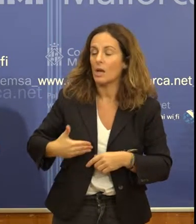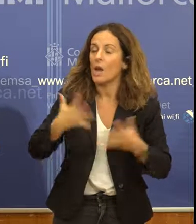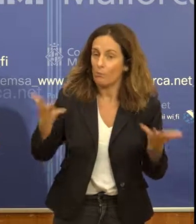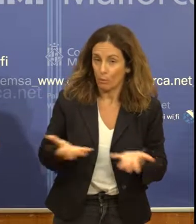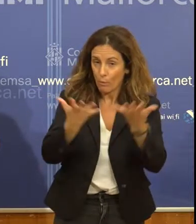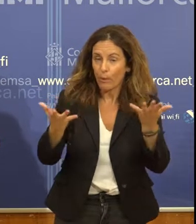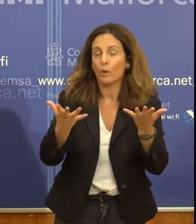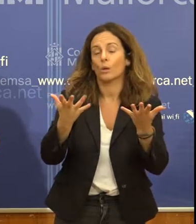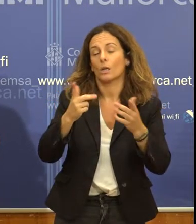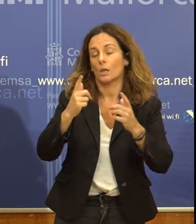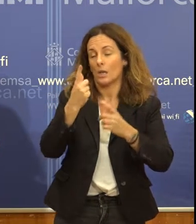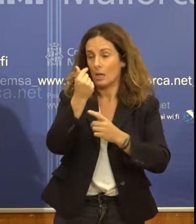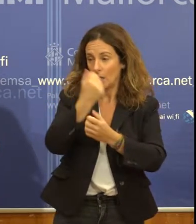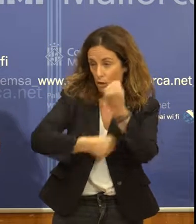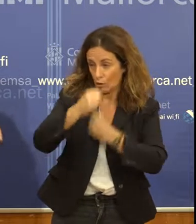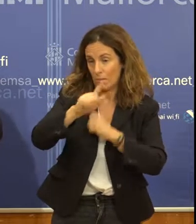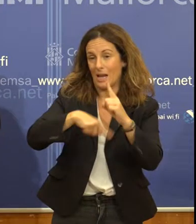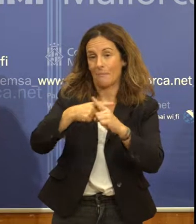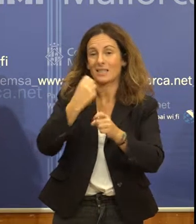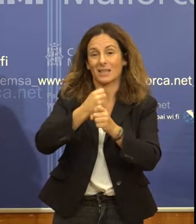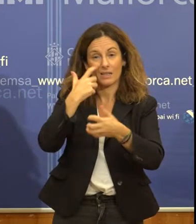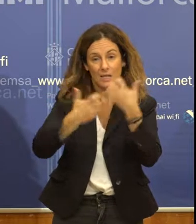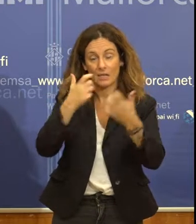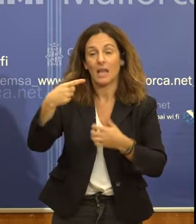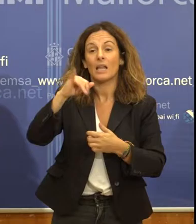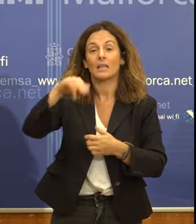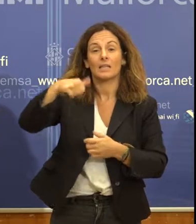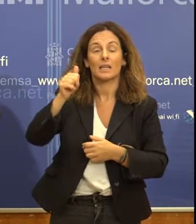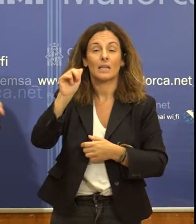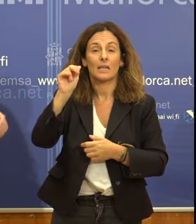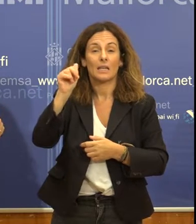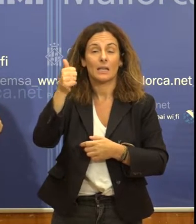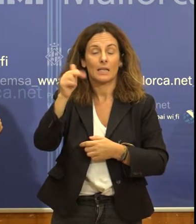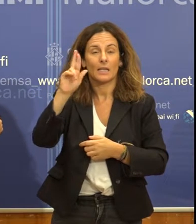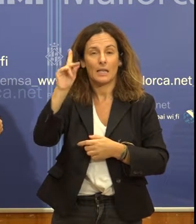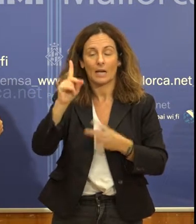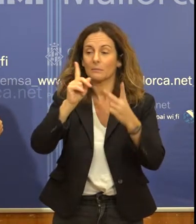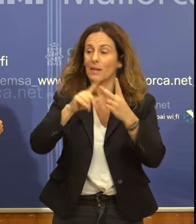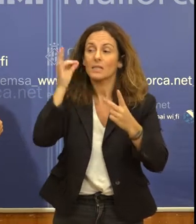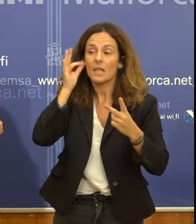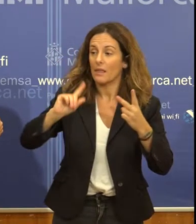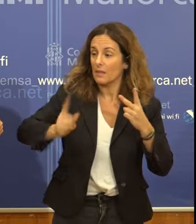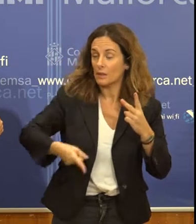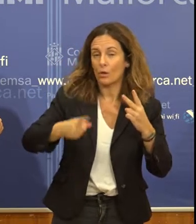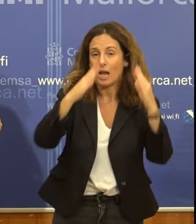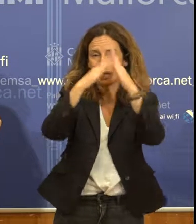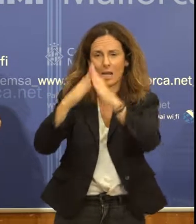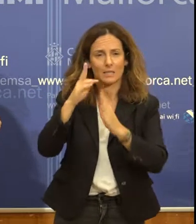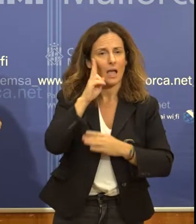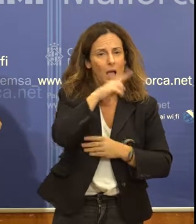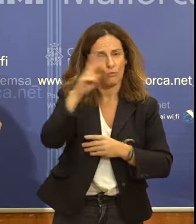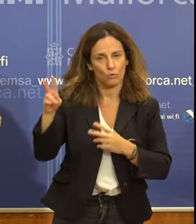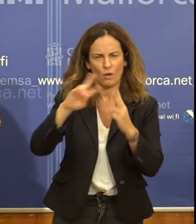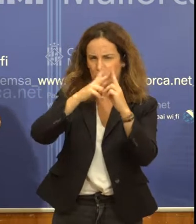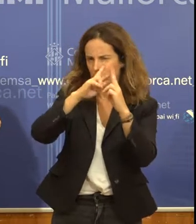econòmic i artesania de la Pau de Ginart com a la directora de la Fundació de la Casa Museu de la Carme Castells per la feina que han fet